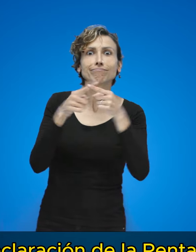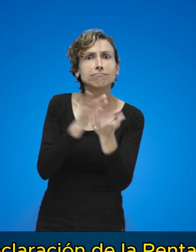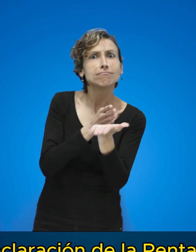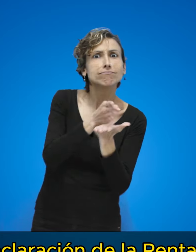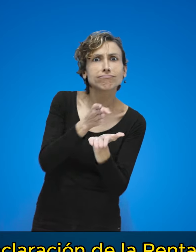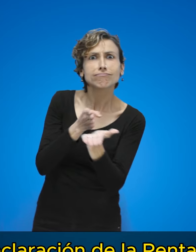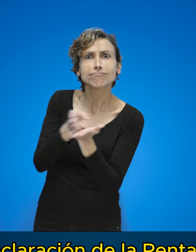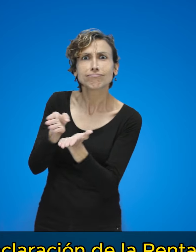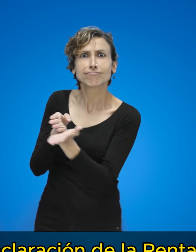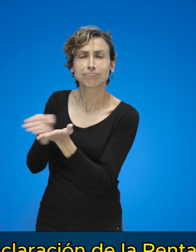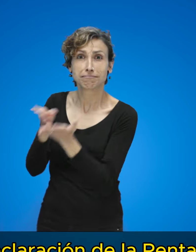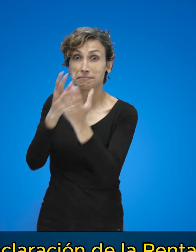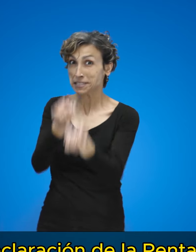la renta 2023.